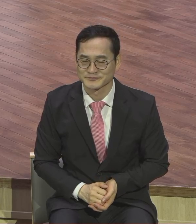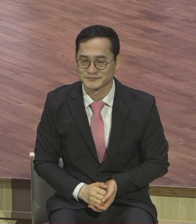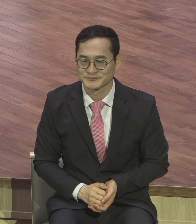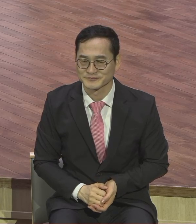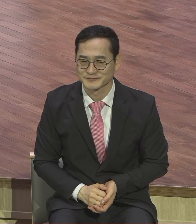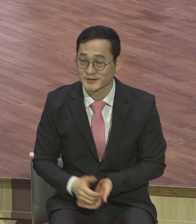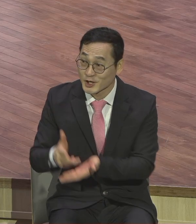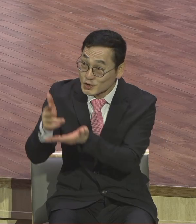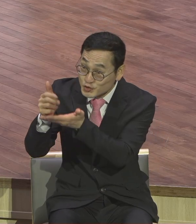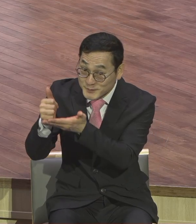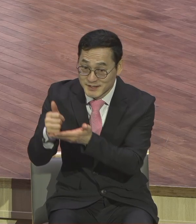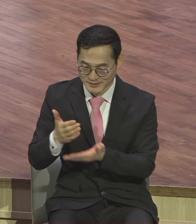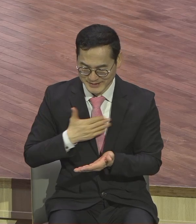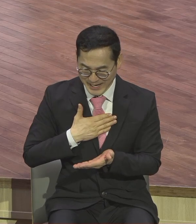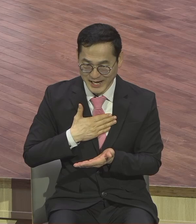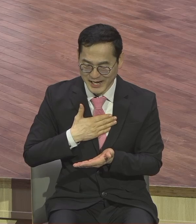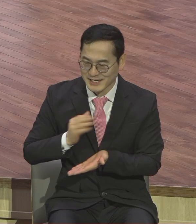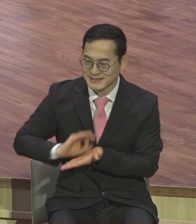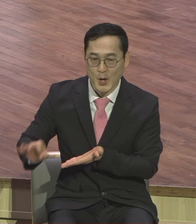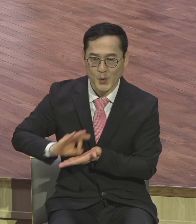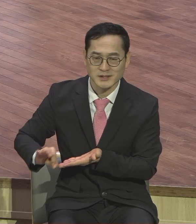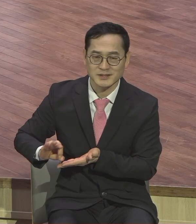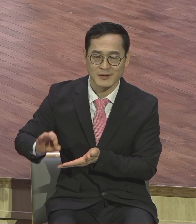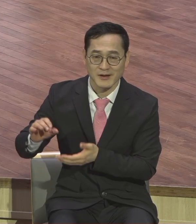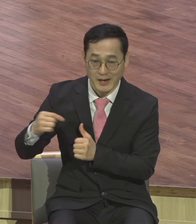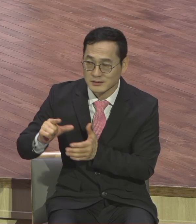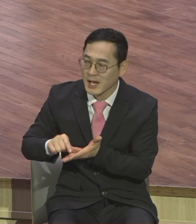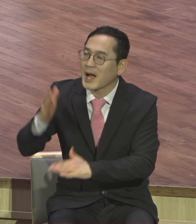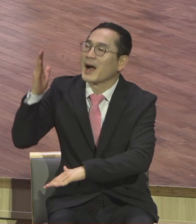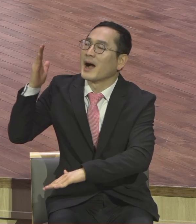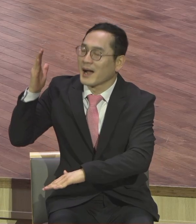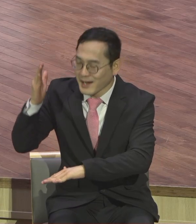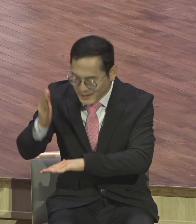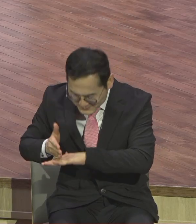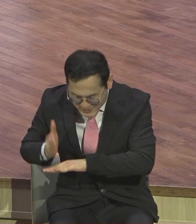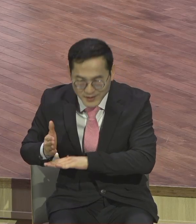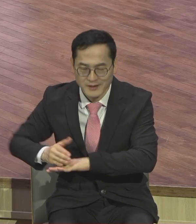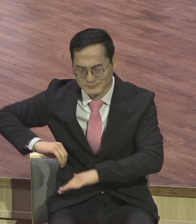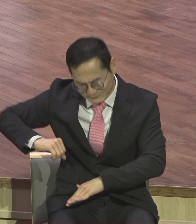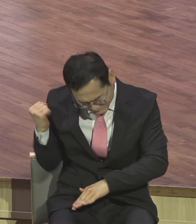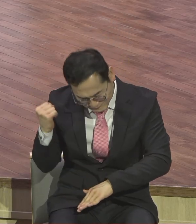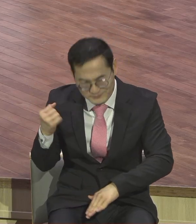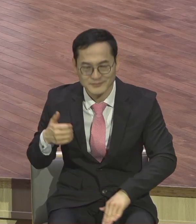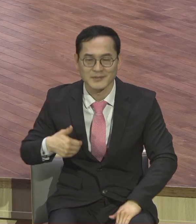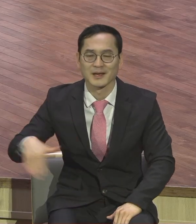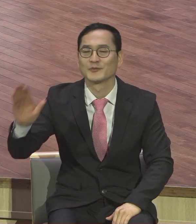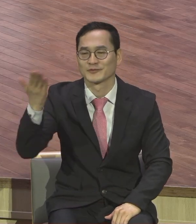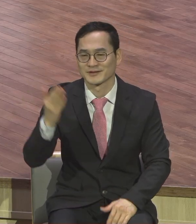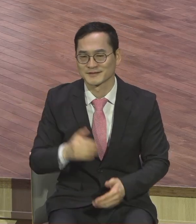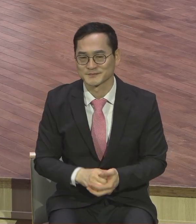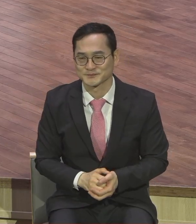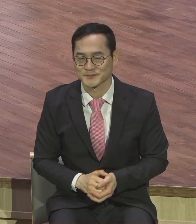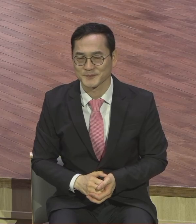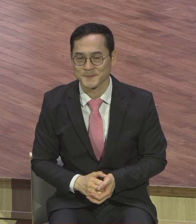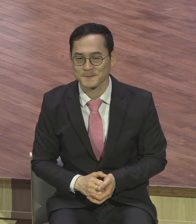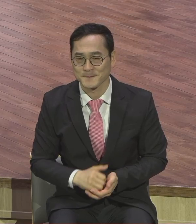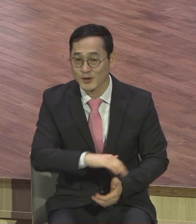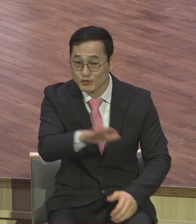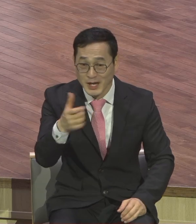중요하다고 곤도전서 1장 26절 29절을 보면 하나님께서는 우리의 연약함 우리의 무능 우리의 부족함을 다 아신다고 그랬어요